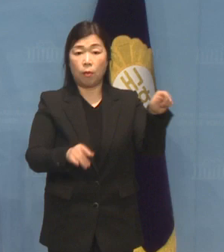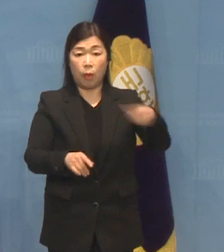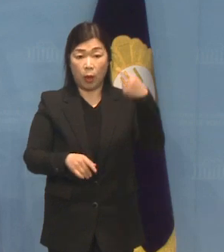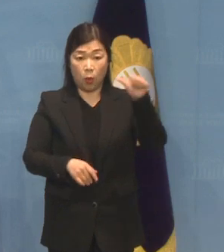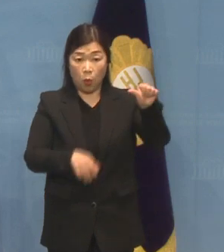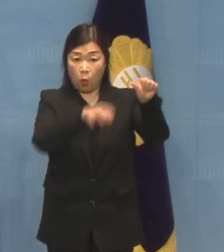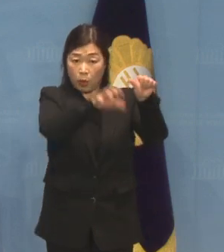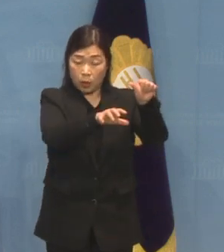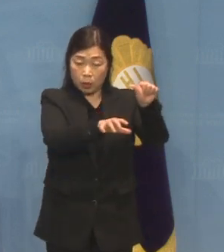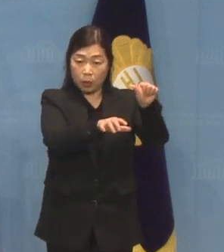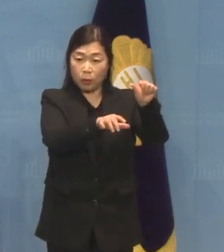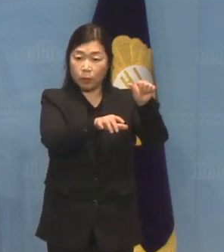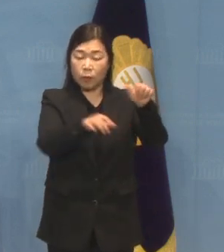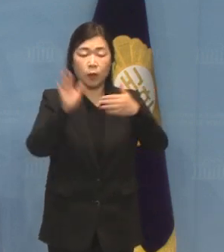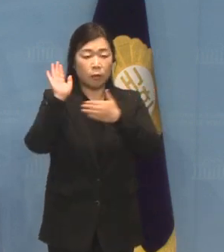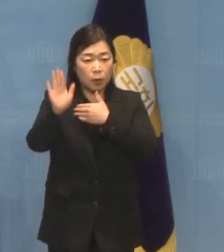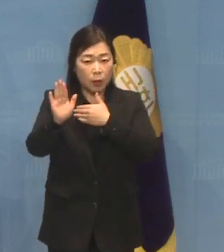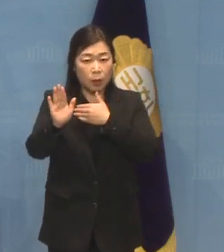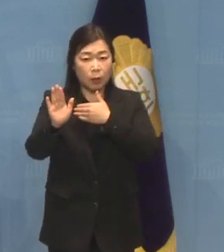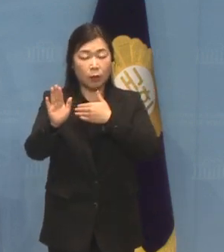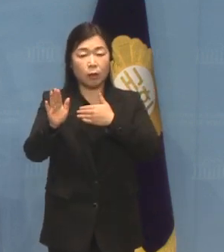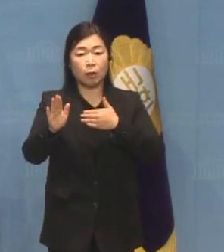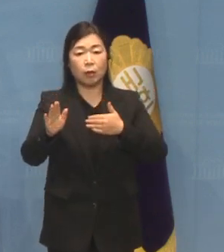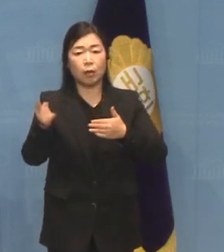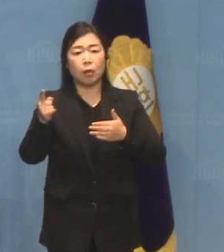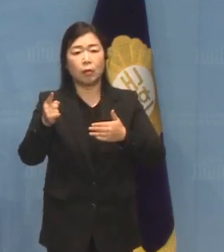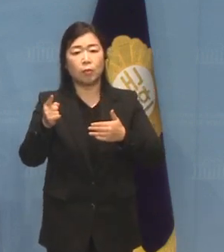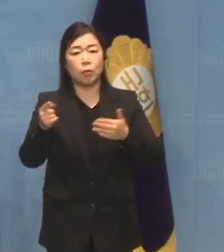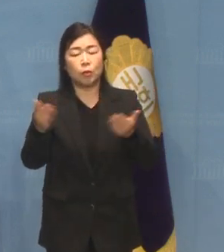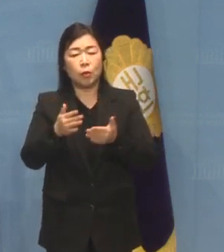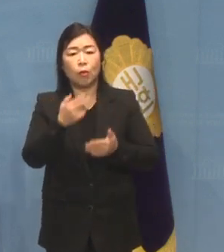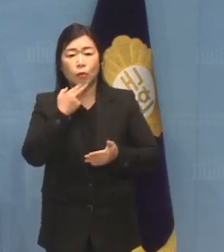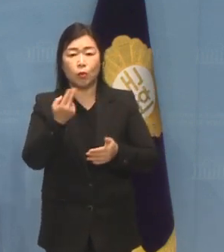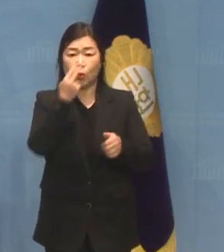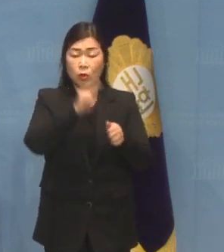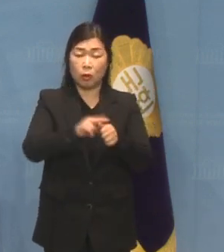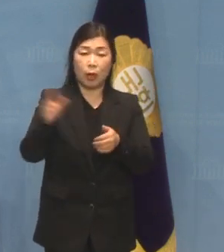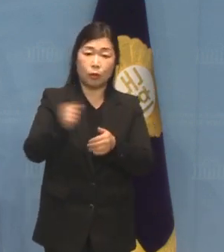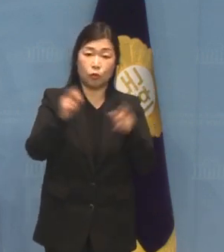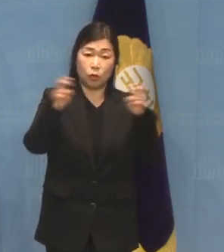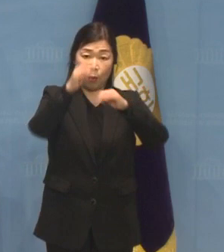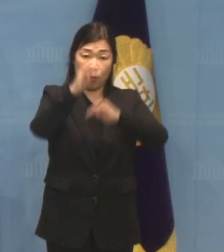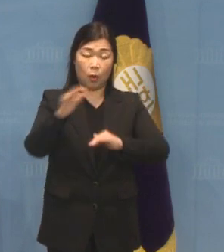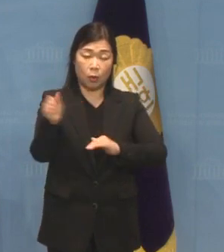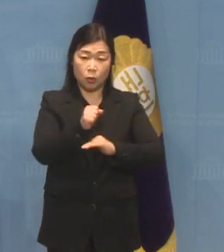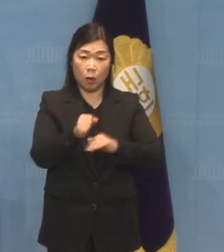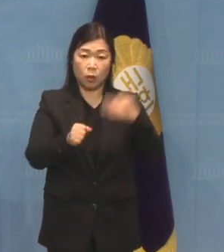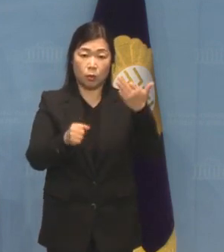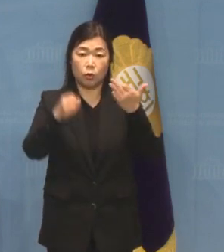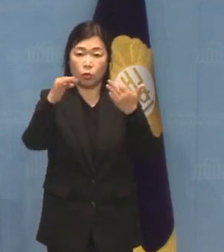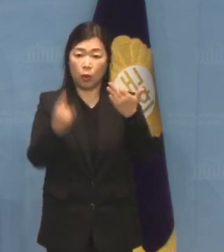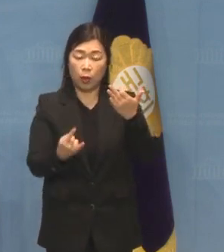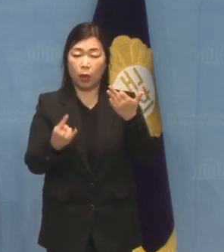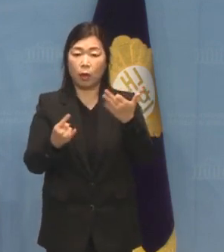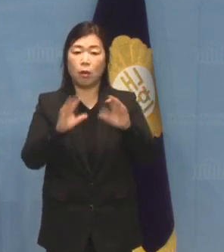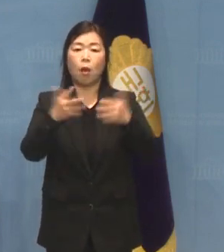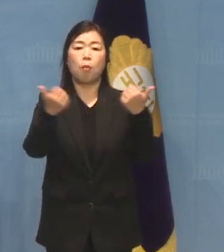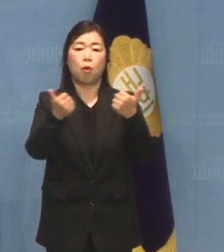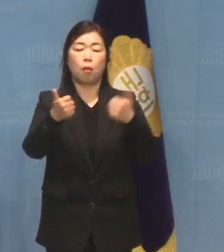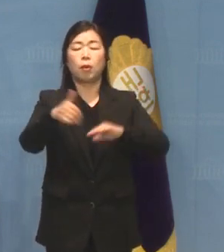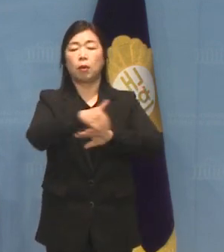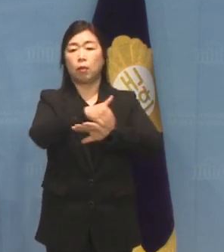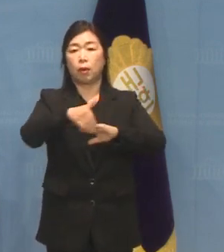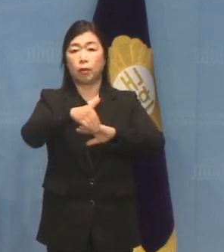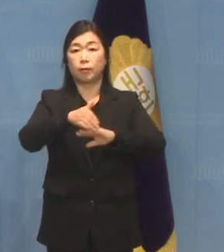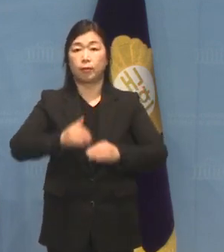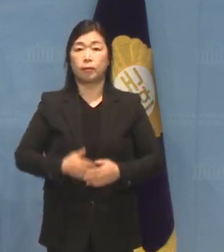출연년의 미래 키스트의 두려움 없는 도전이라는 주제로 제19회 나보 포럼을 개최할